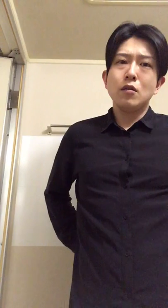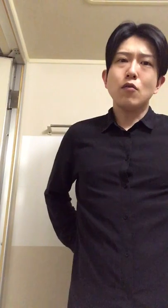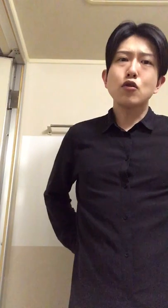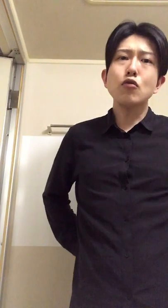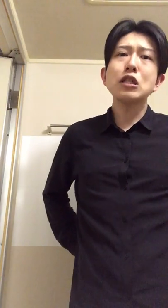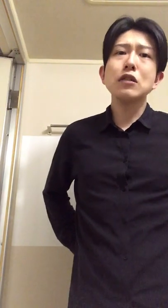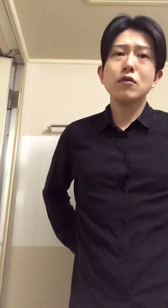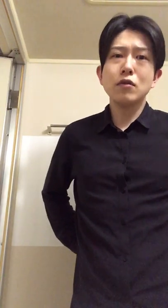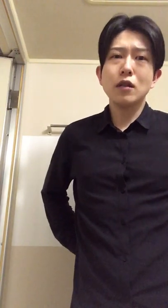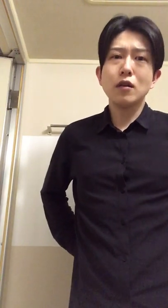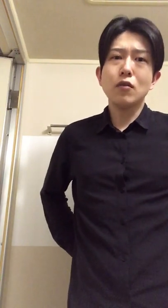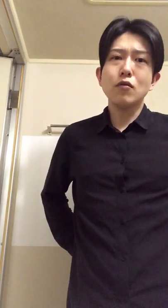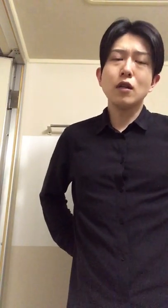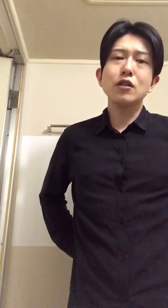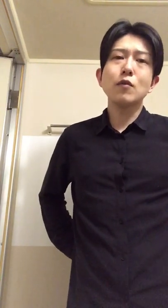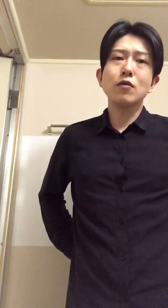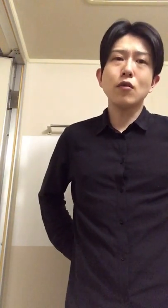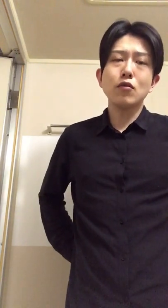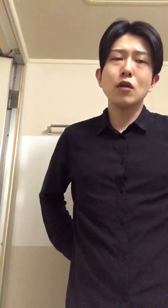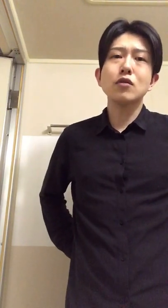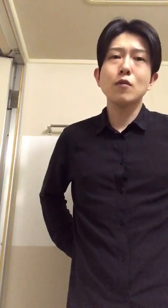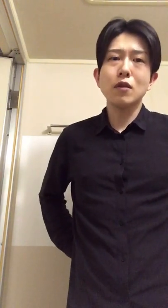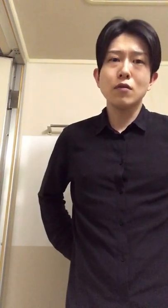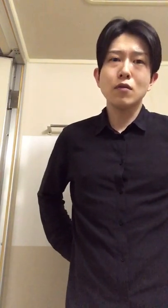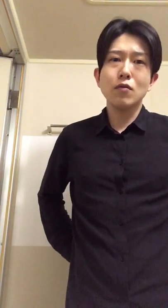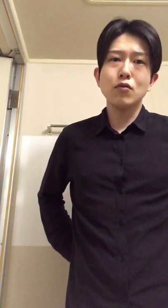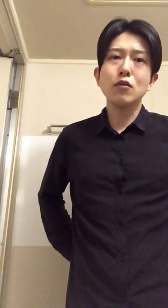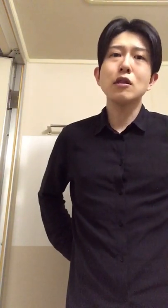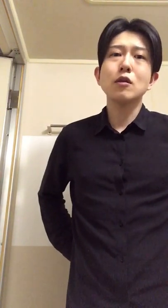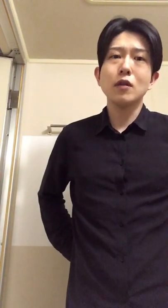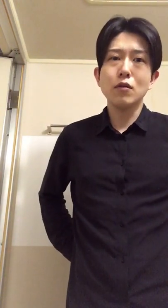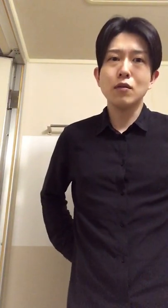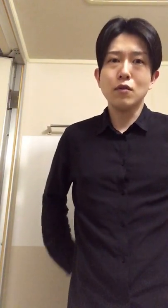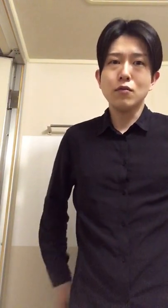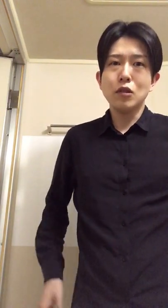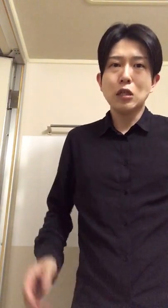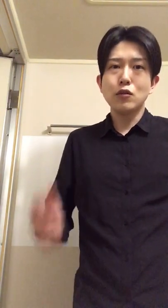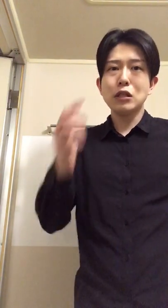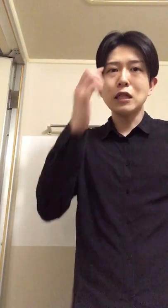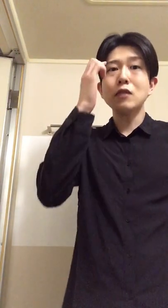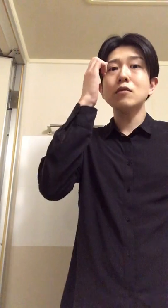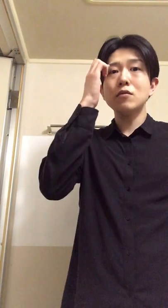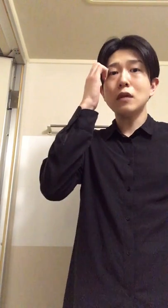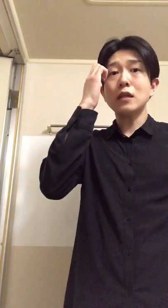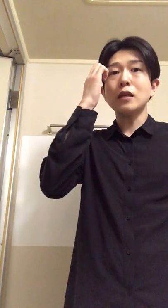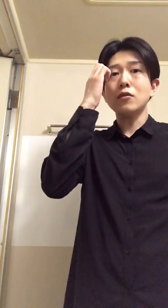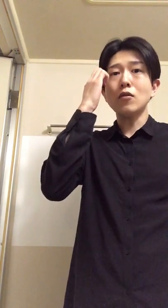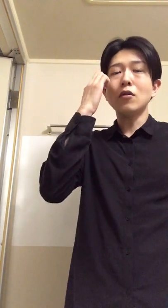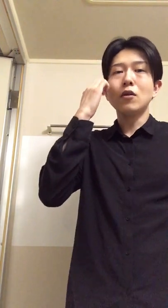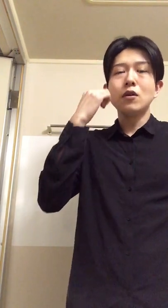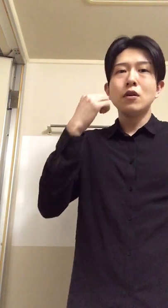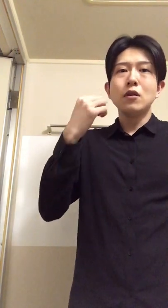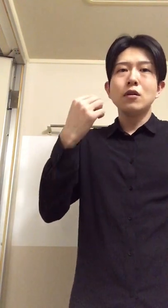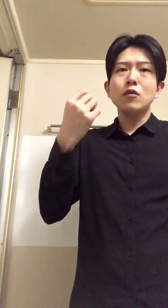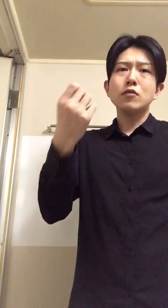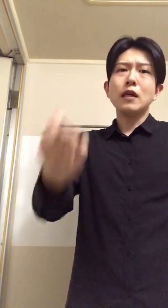俺正直に言ってるだけ何様っていうか俺照樹様だよ後藤照樹様だよっていう風にやってるわけだけどでもさ